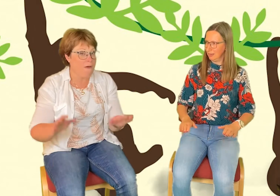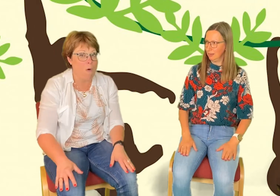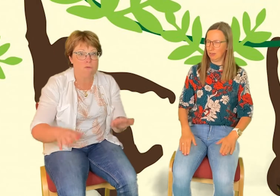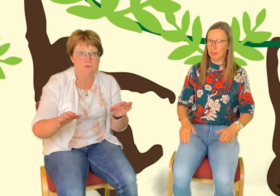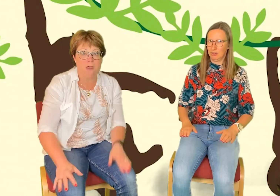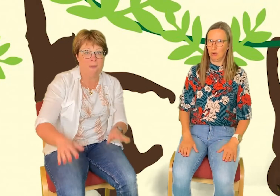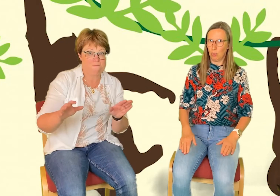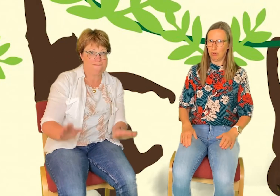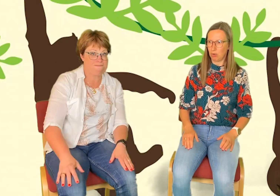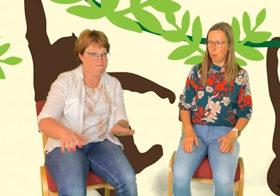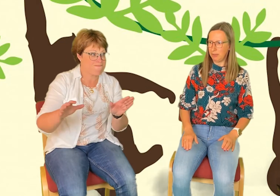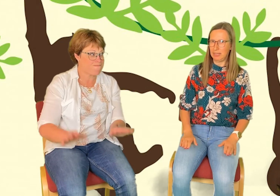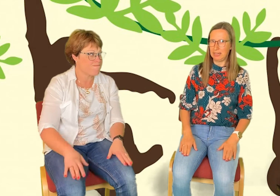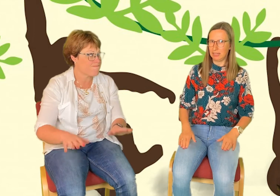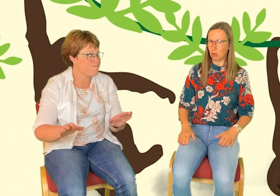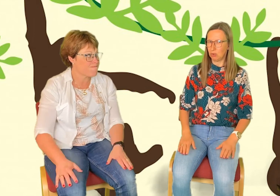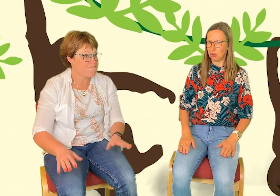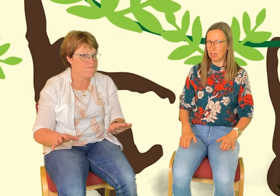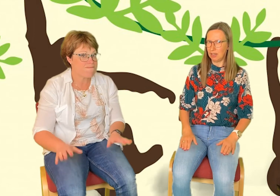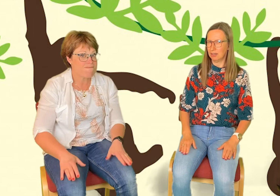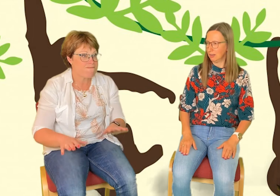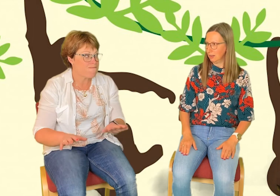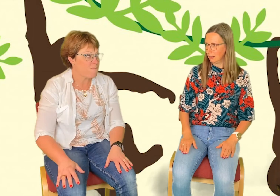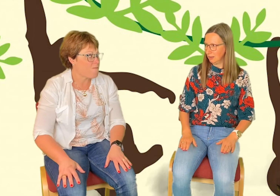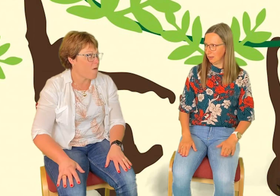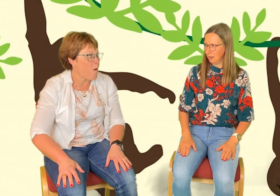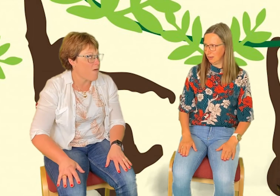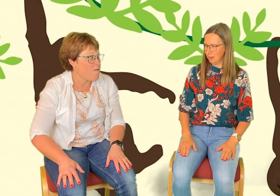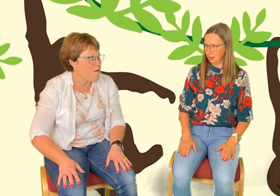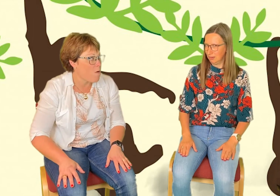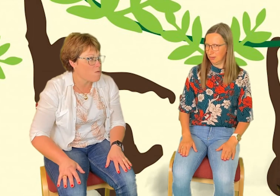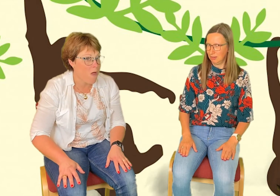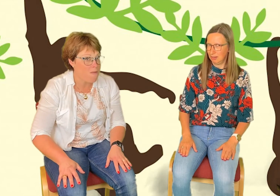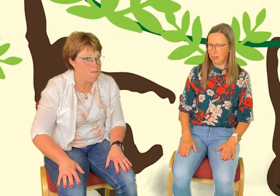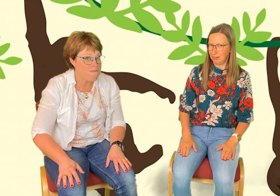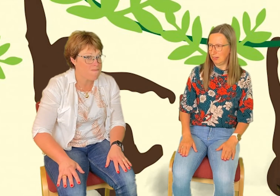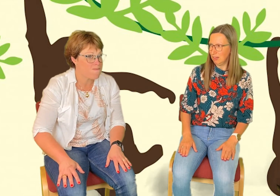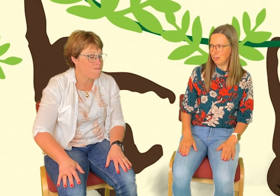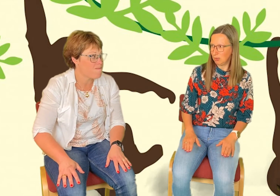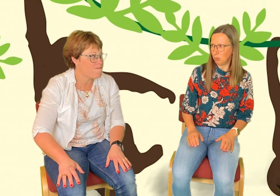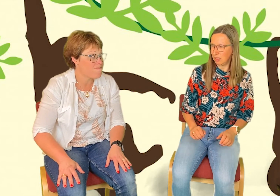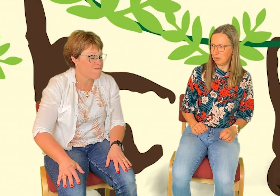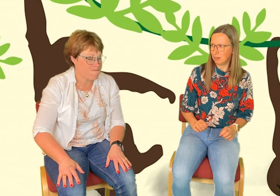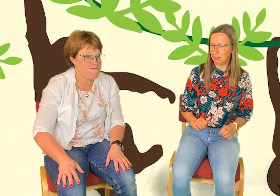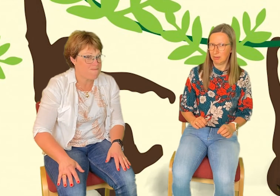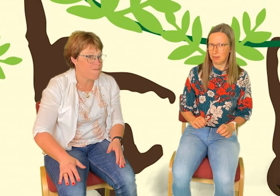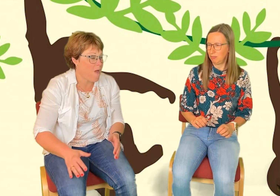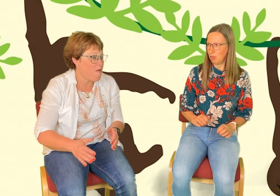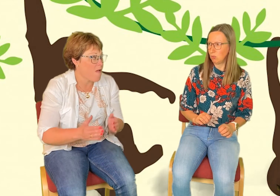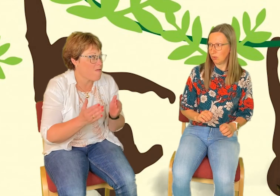grotta. Och vi kommer till en grotta. Vi går in i grottan. Det känns lite otäckt. Det känns lite